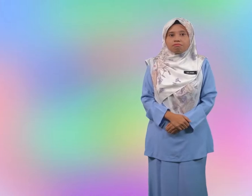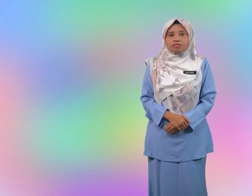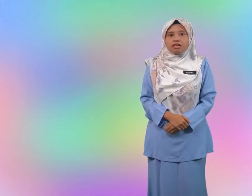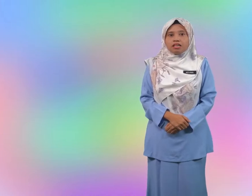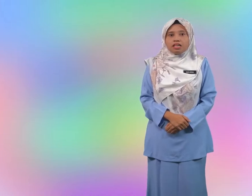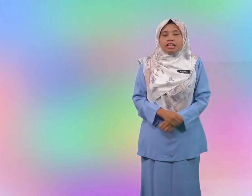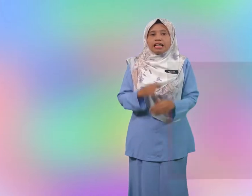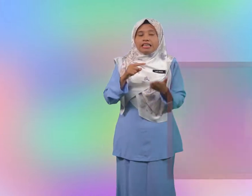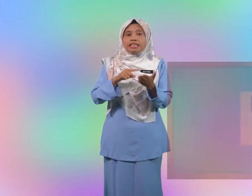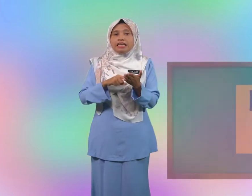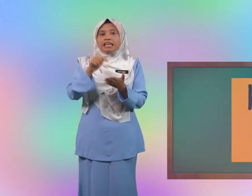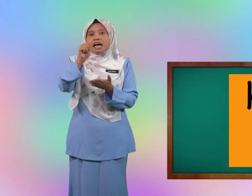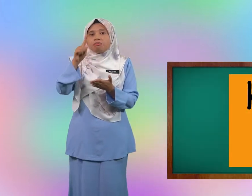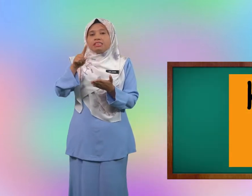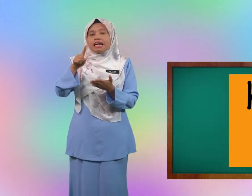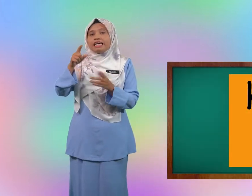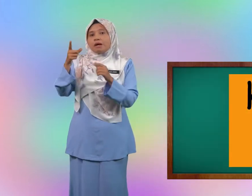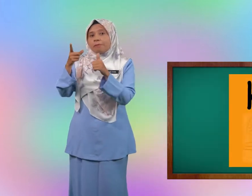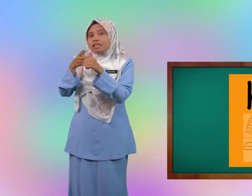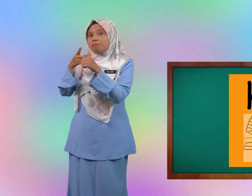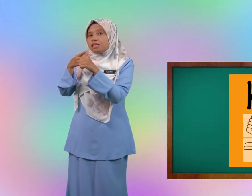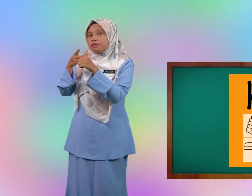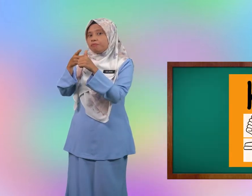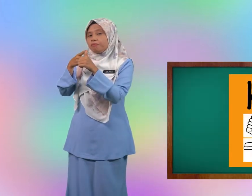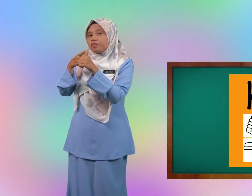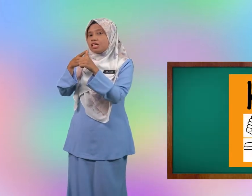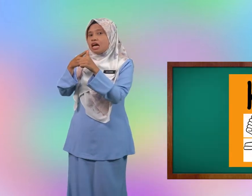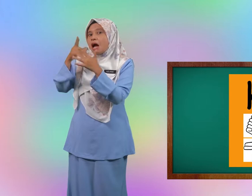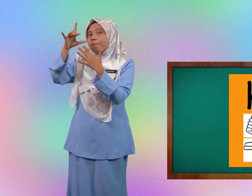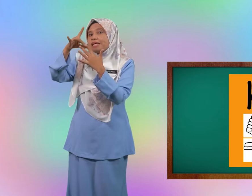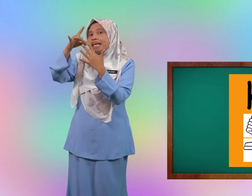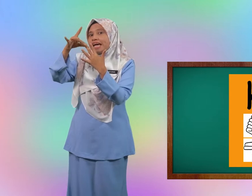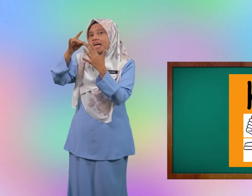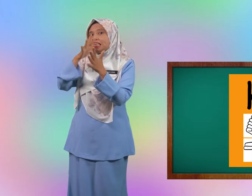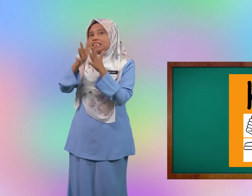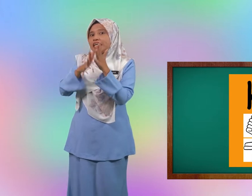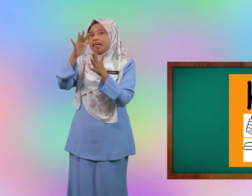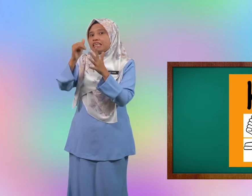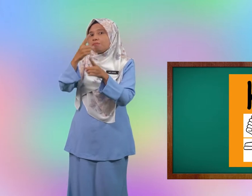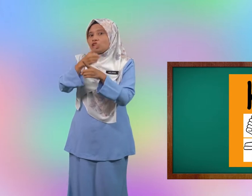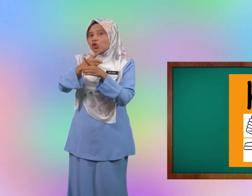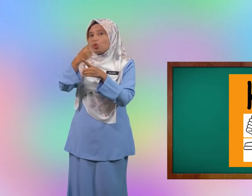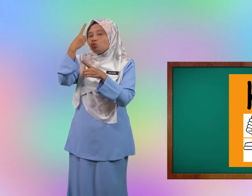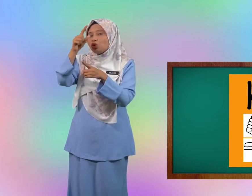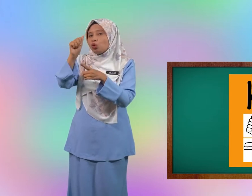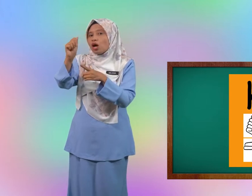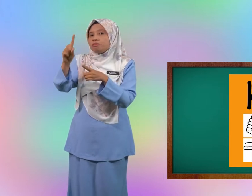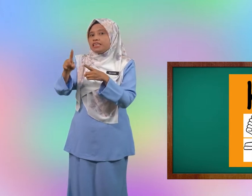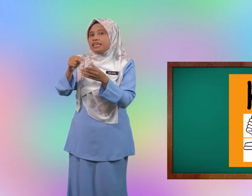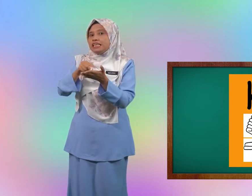ini abjad yang pertama pilih isyarat yang betul untuk abjad ini